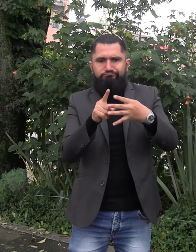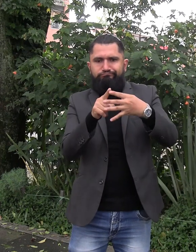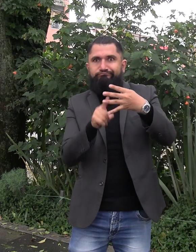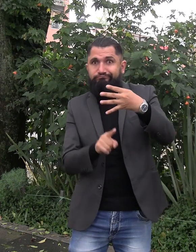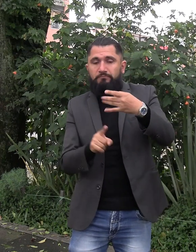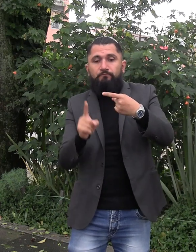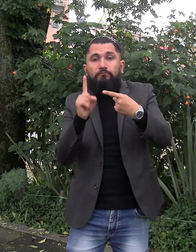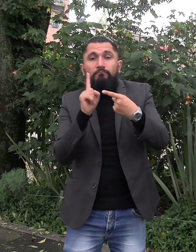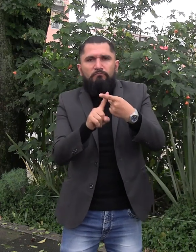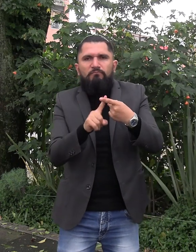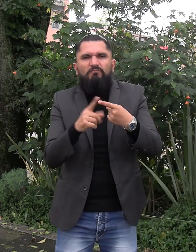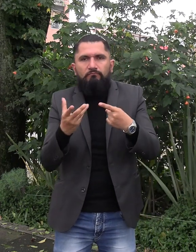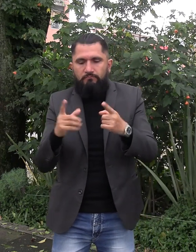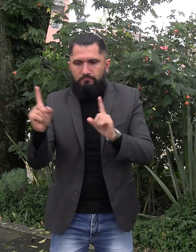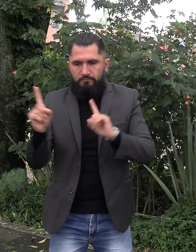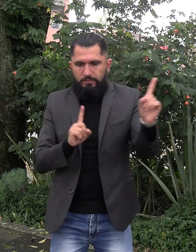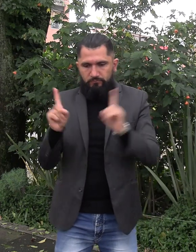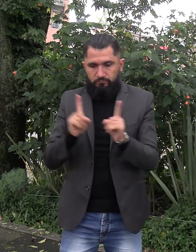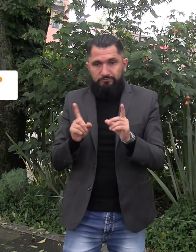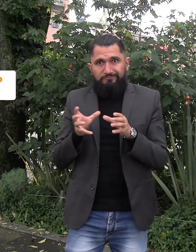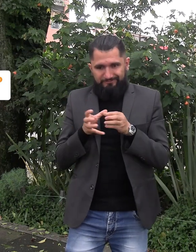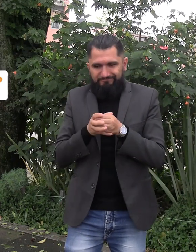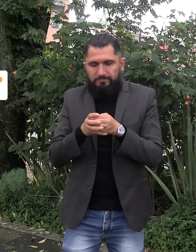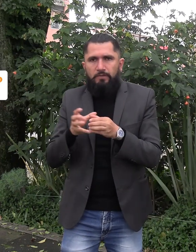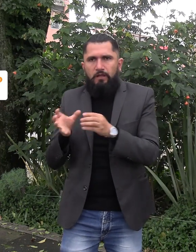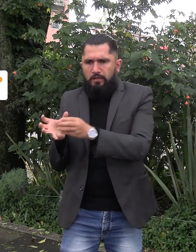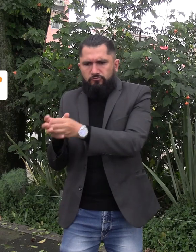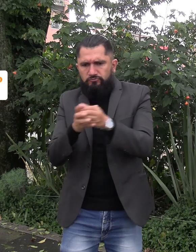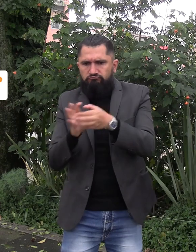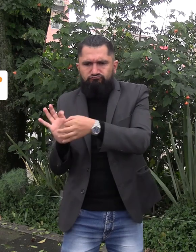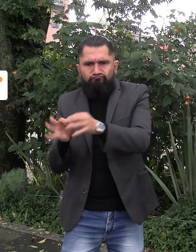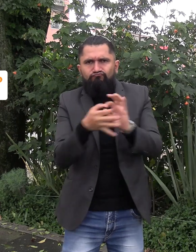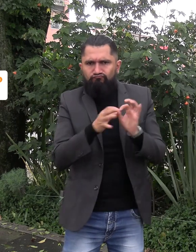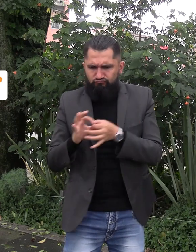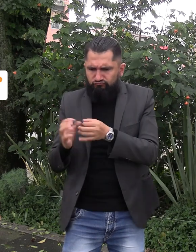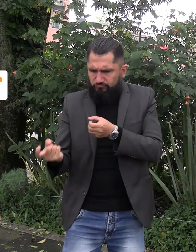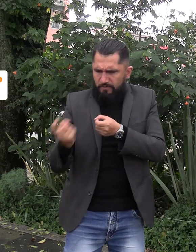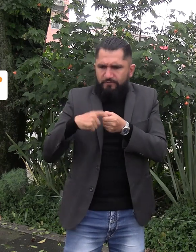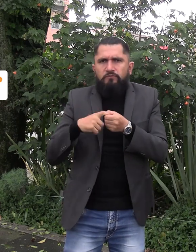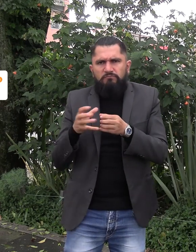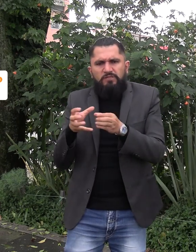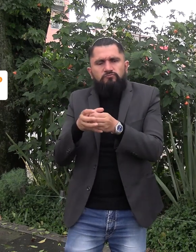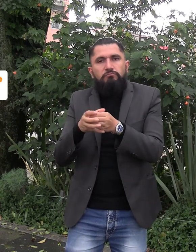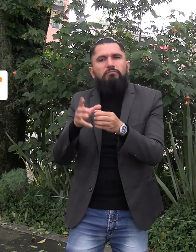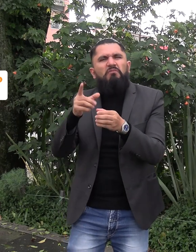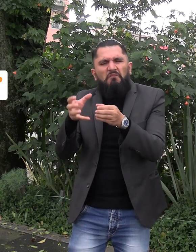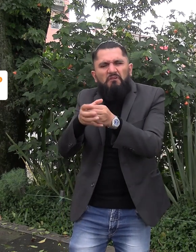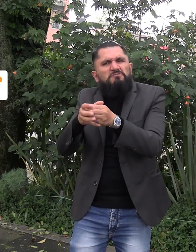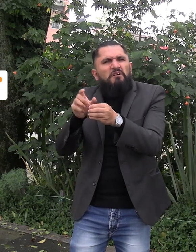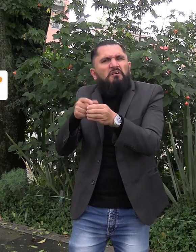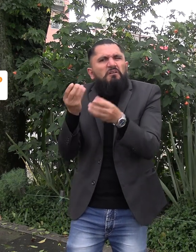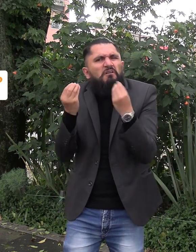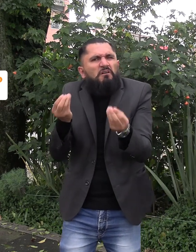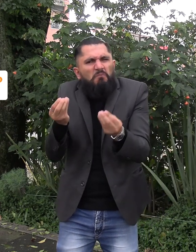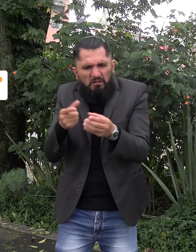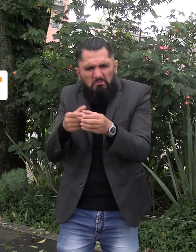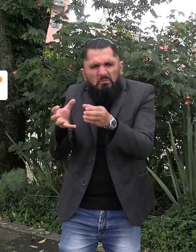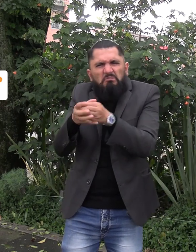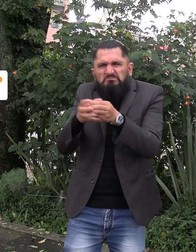El asociacionismo y la asociatividad, en donde se habla del deber ser de una asociación y